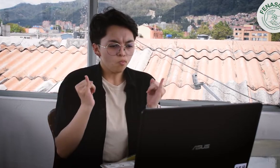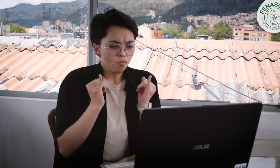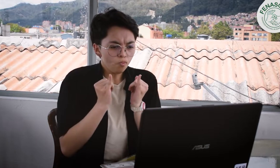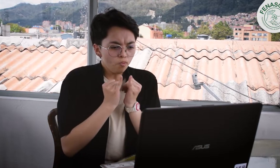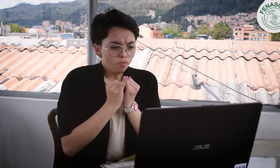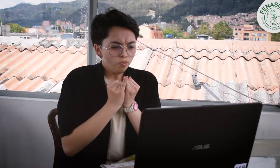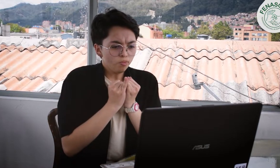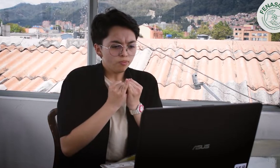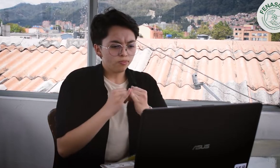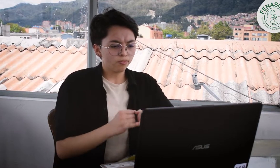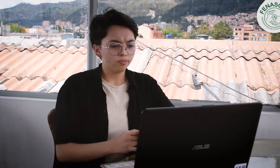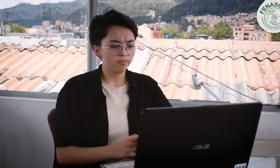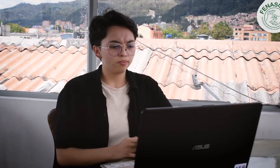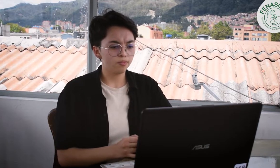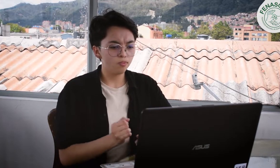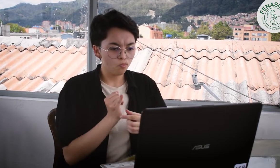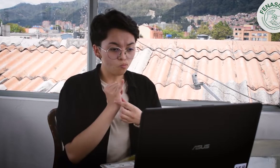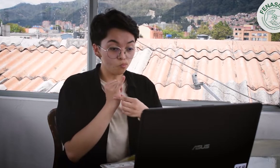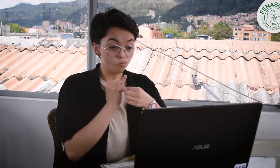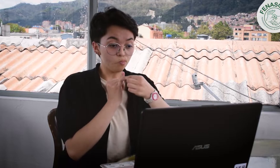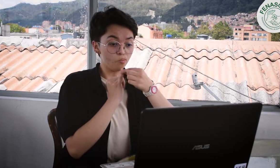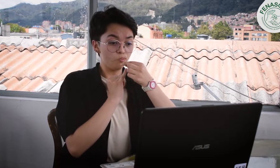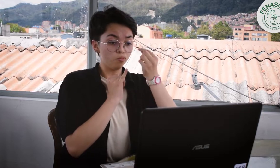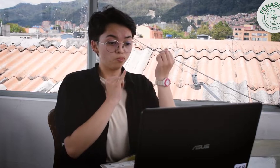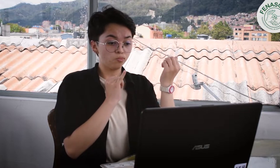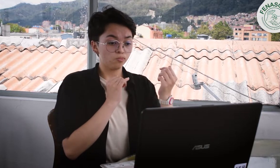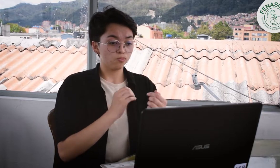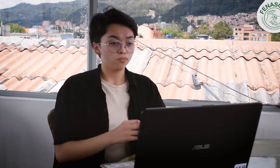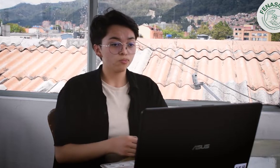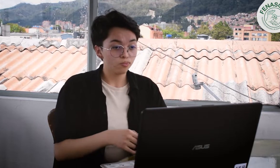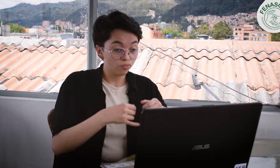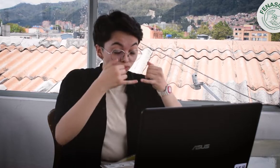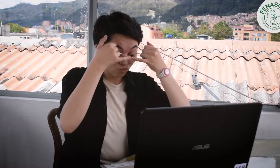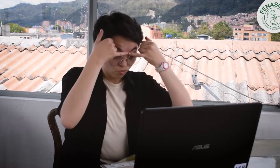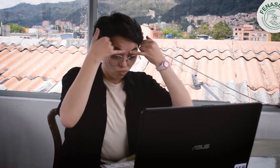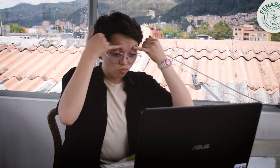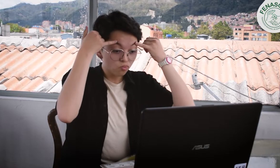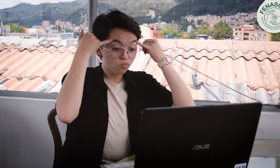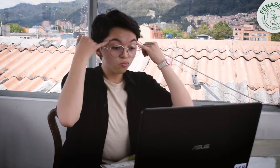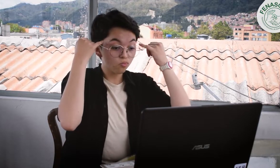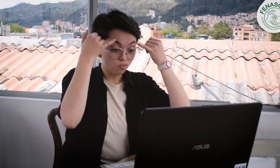delgado, cejas delgadas.